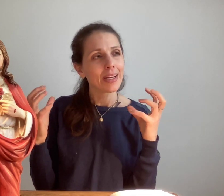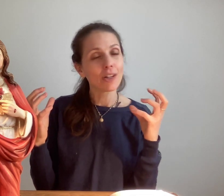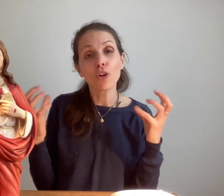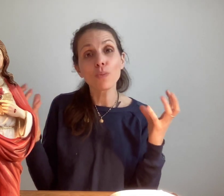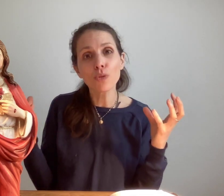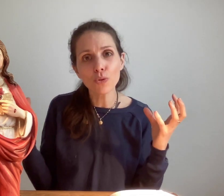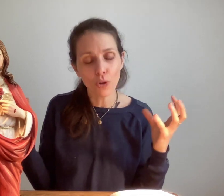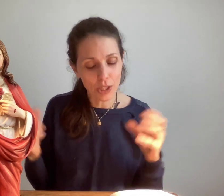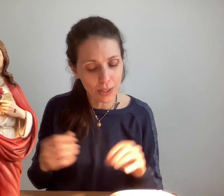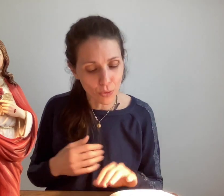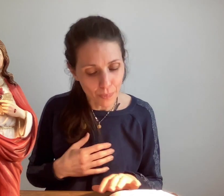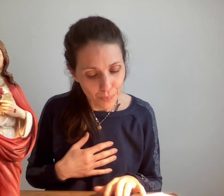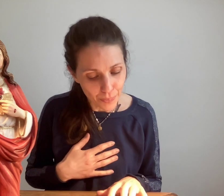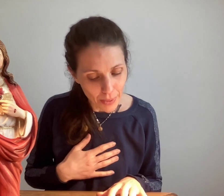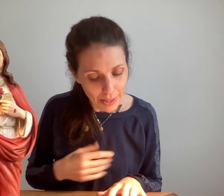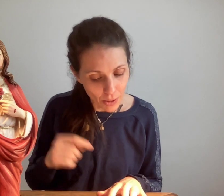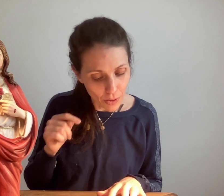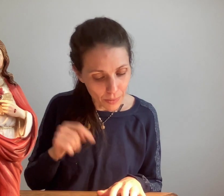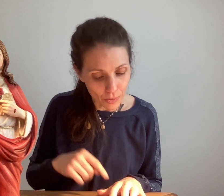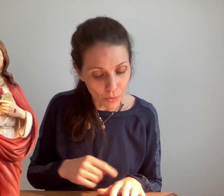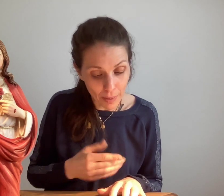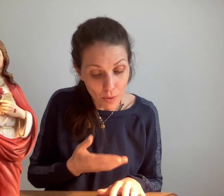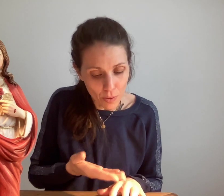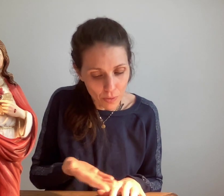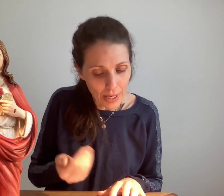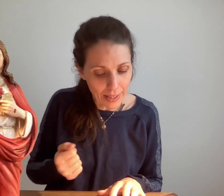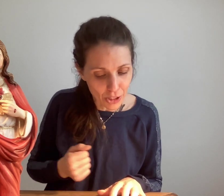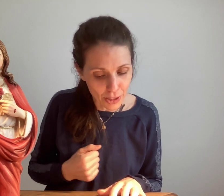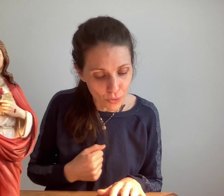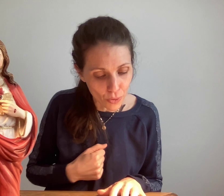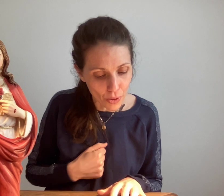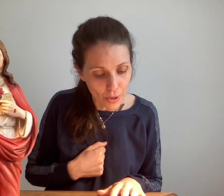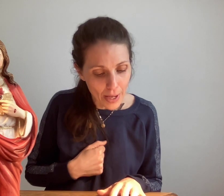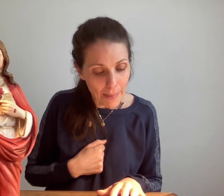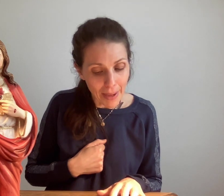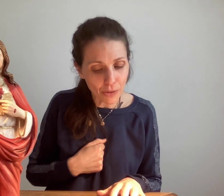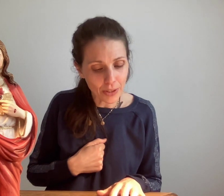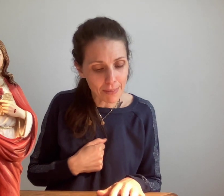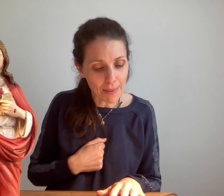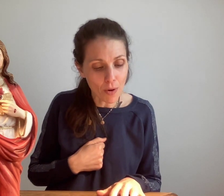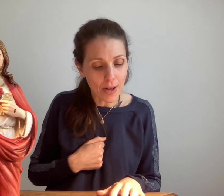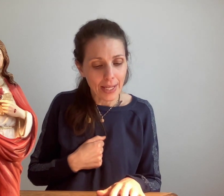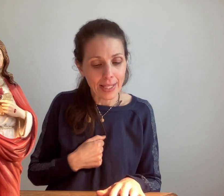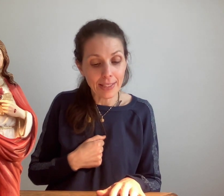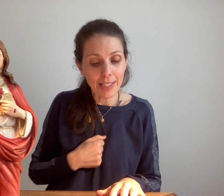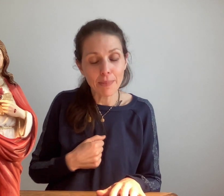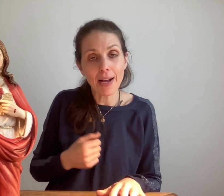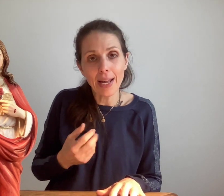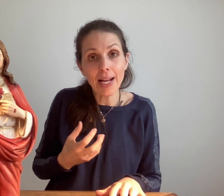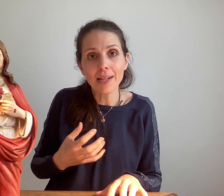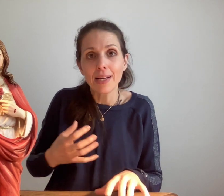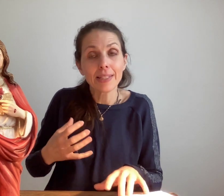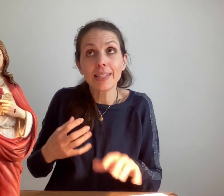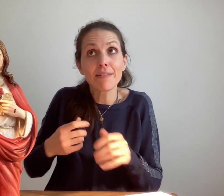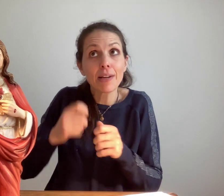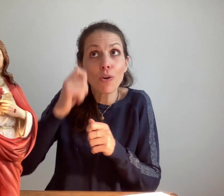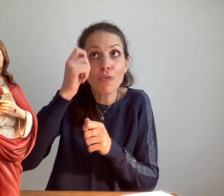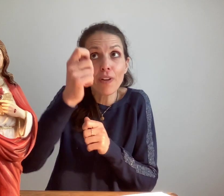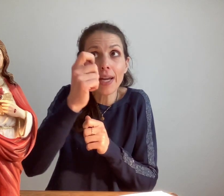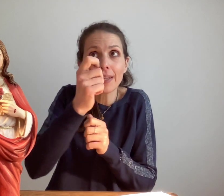comme d'autres Jésus donc vraiment voilà Jésus parle de sa maman et dit et bien elle qui avait offert